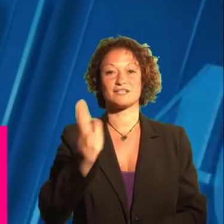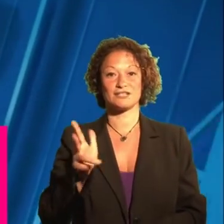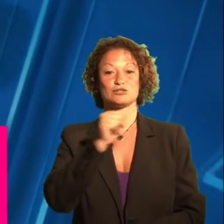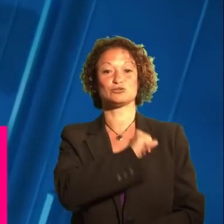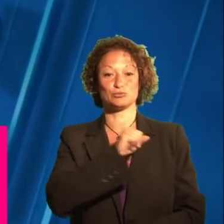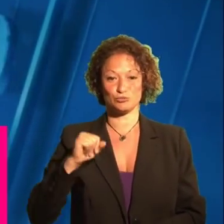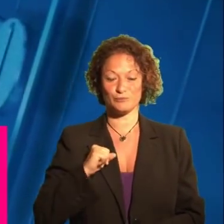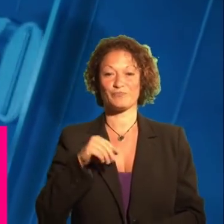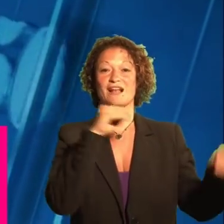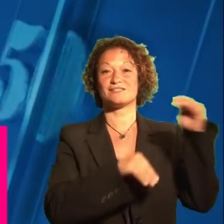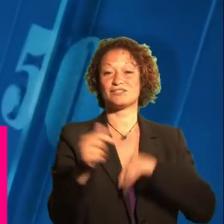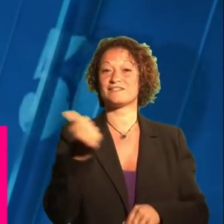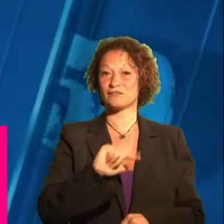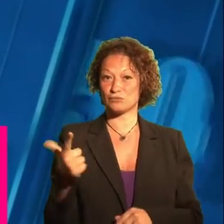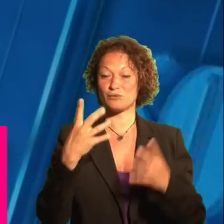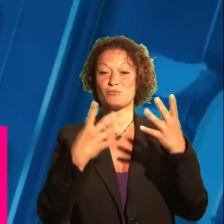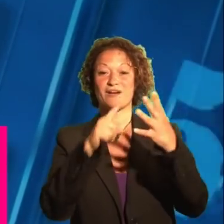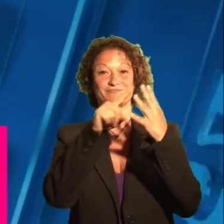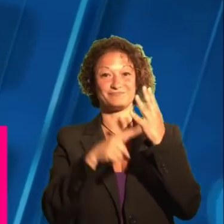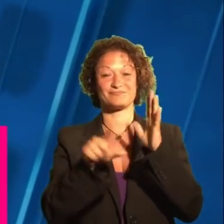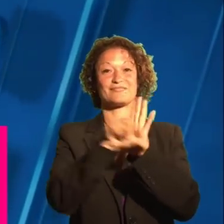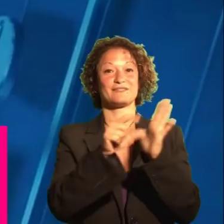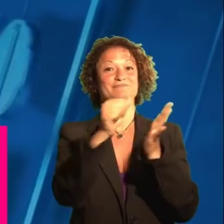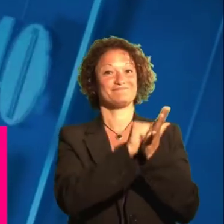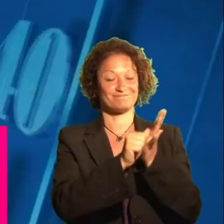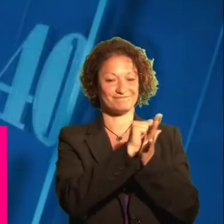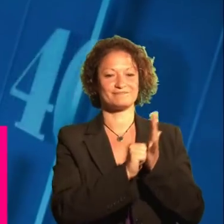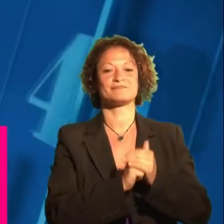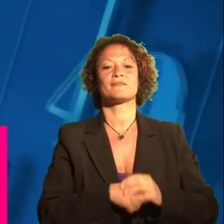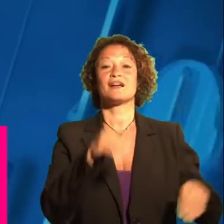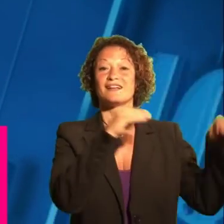Domenica 12 e lunedì 13 giugno si vota per i quattro referendum popolari abrogativi.